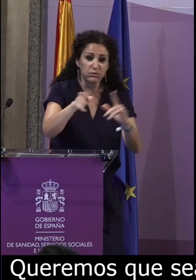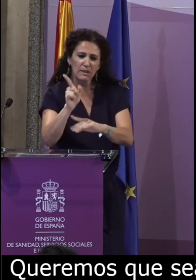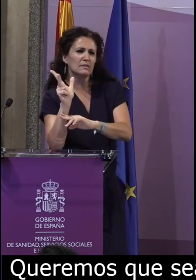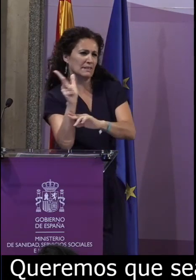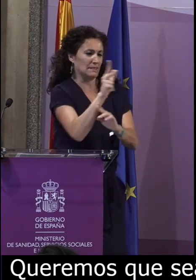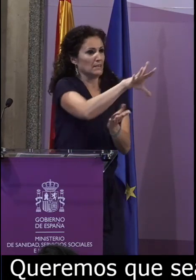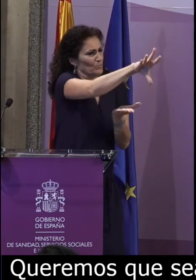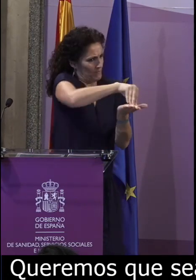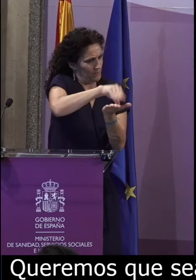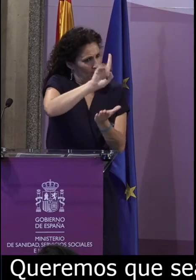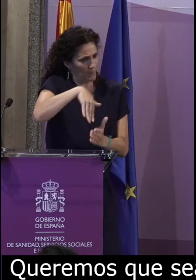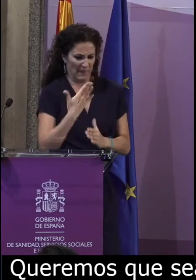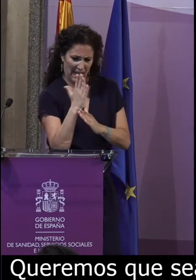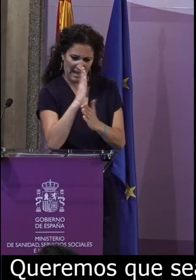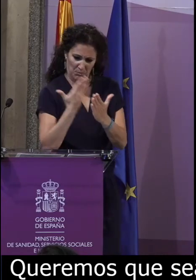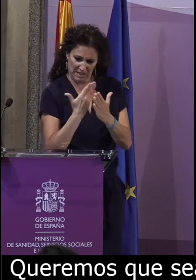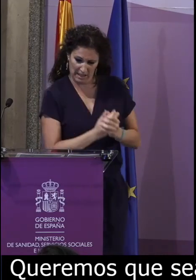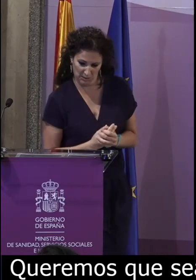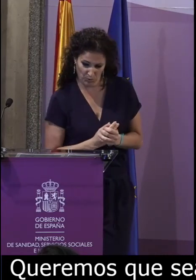lengua existente